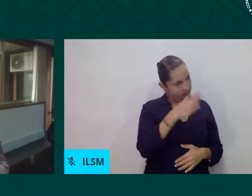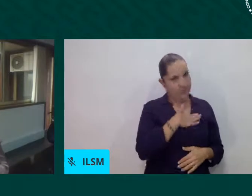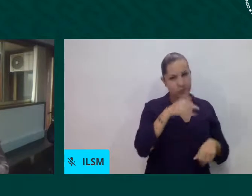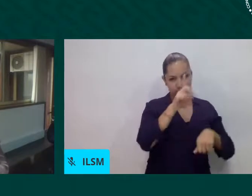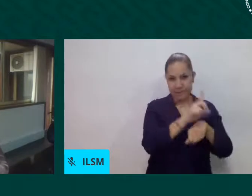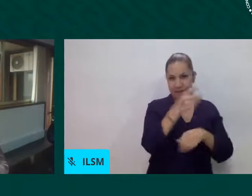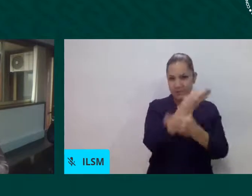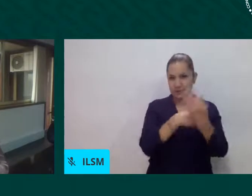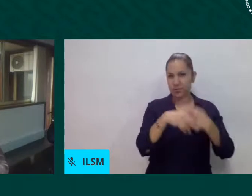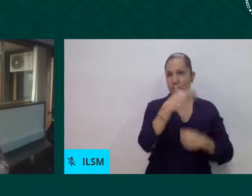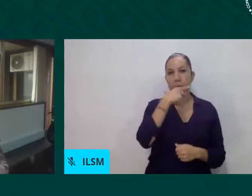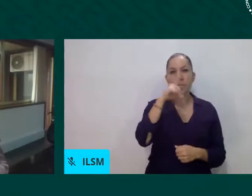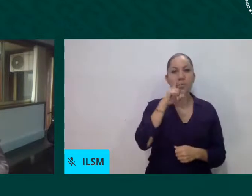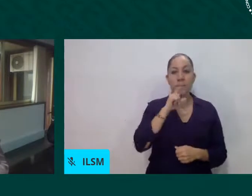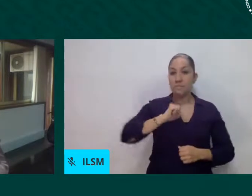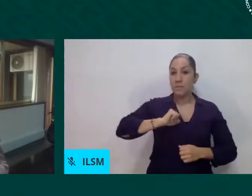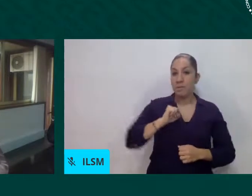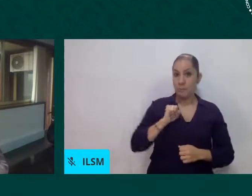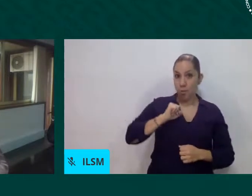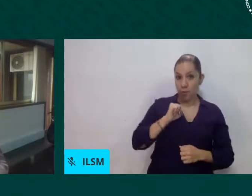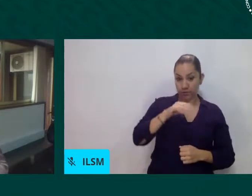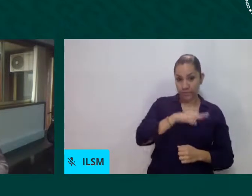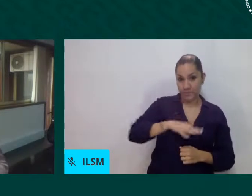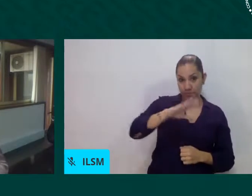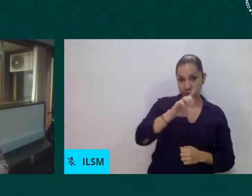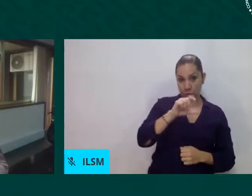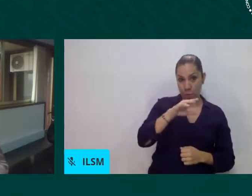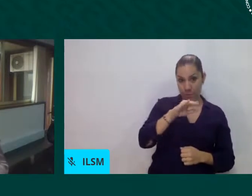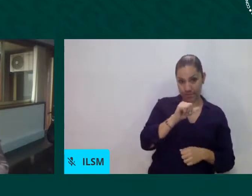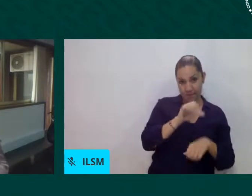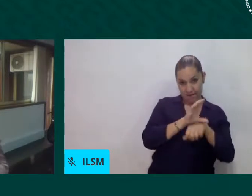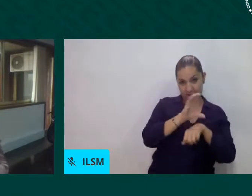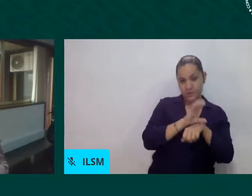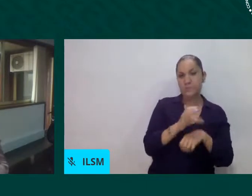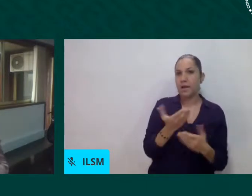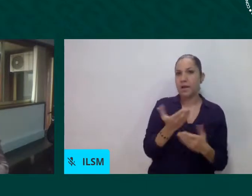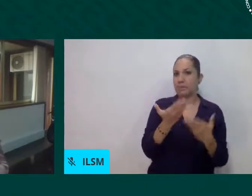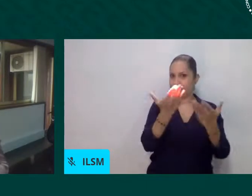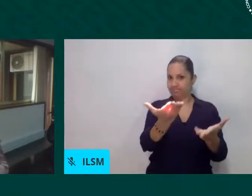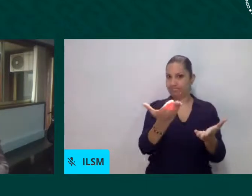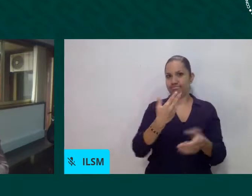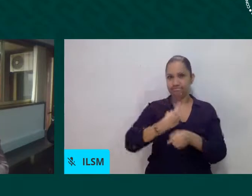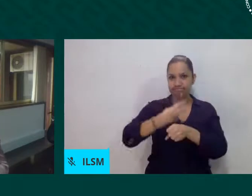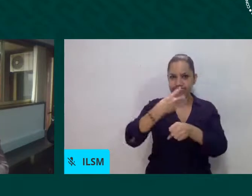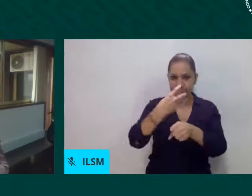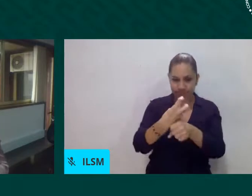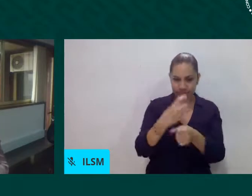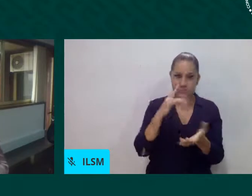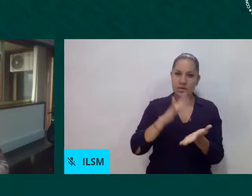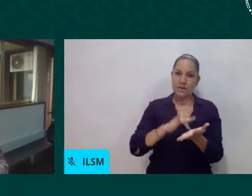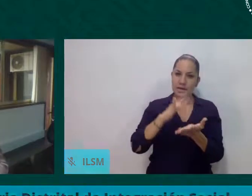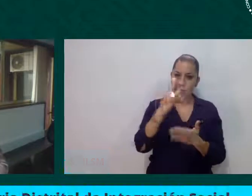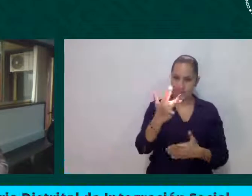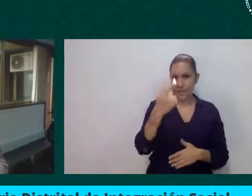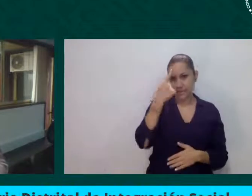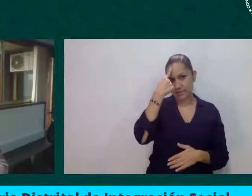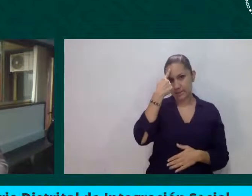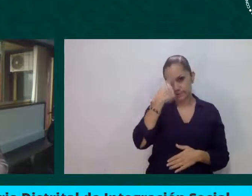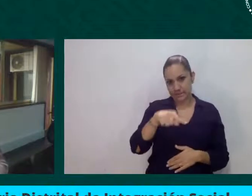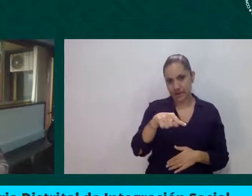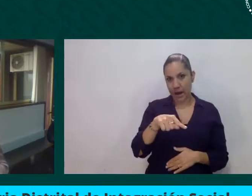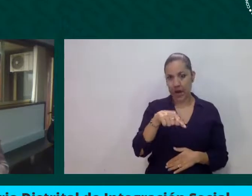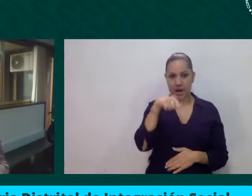Colombia. Agradezco muchísimo la invitación que nos han hecho a este importante foro que nos permite